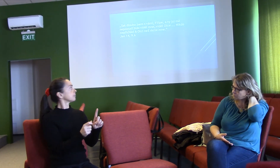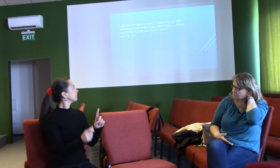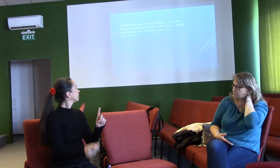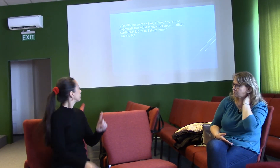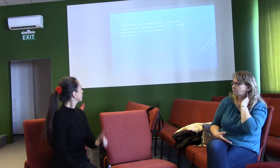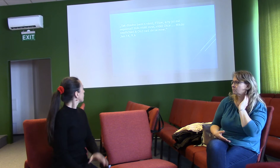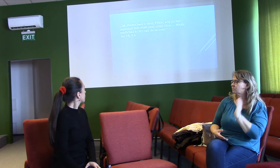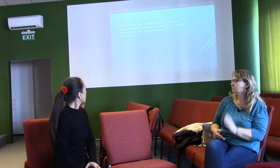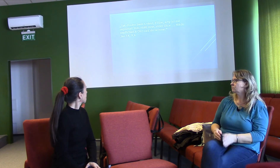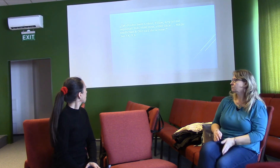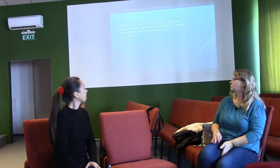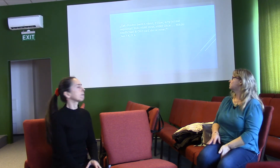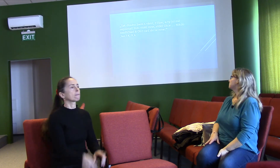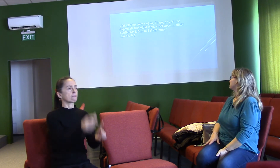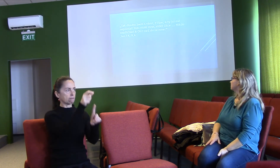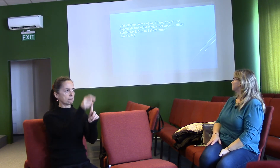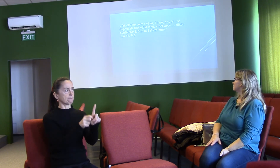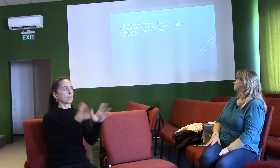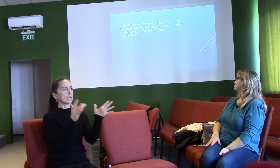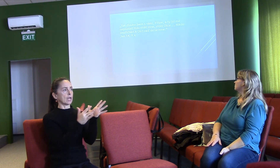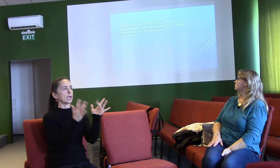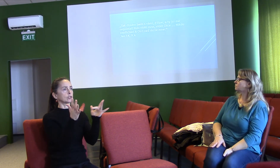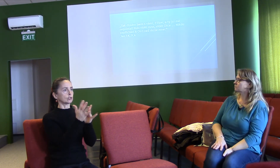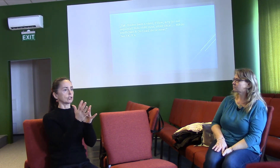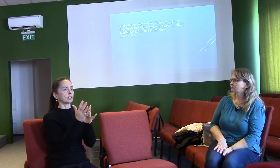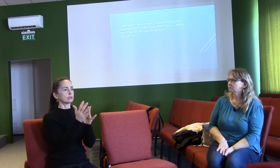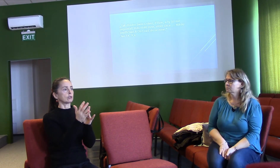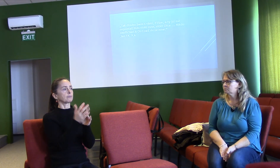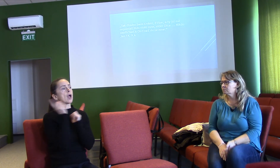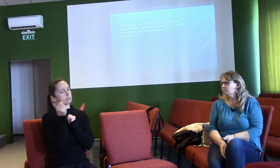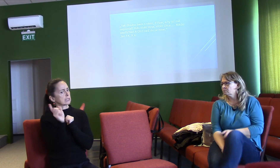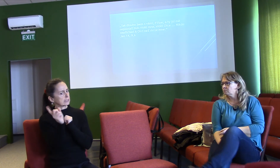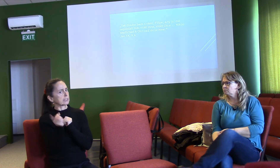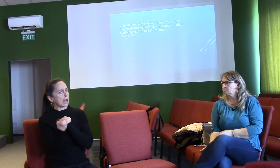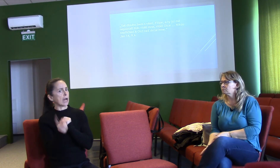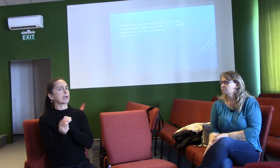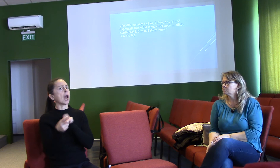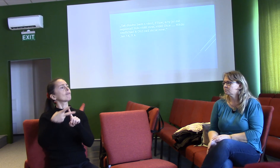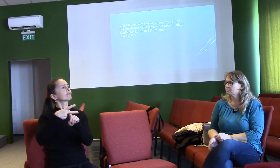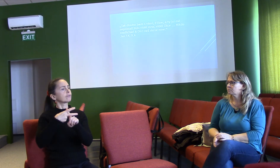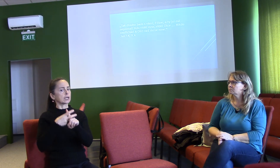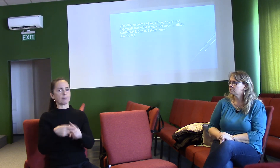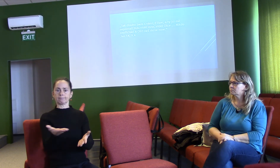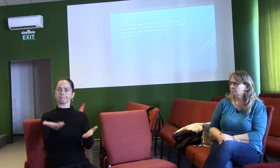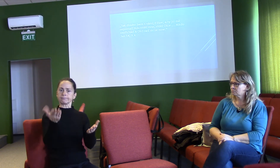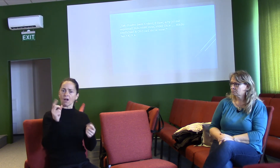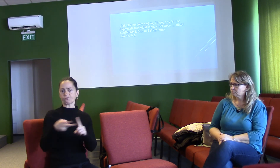Pán Ježíš káral jednoho učedníka Filipa. Tak dlouho jsem s vámi, Filipe, a ty jsi mě